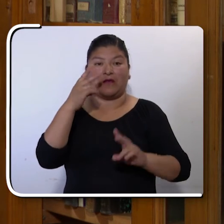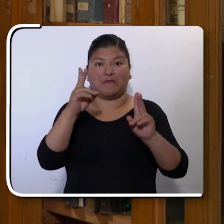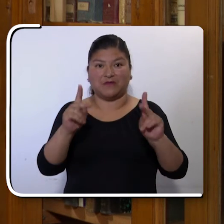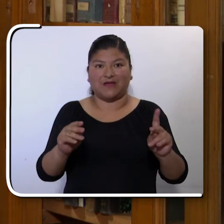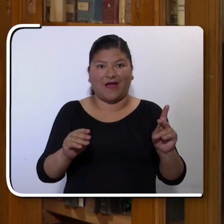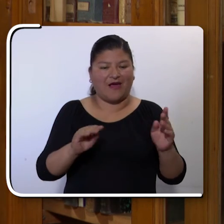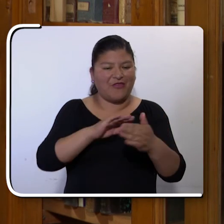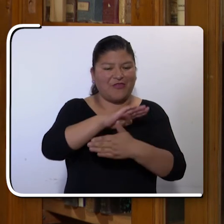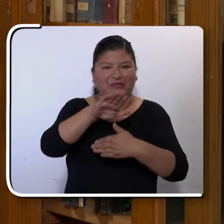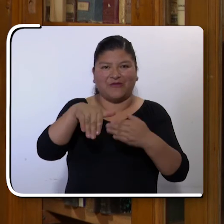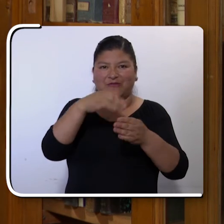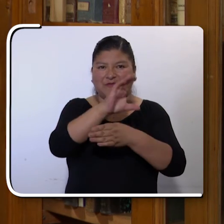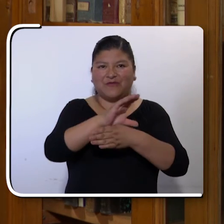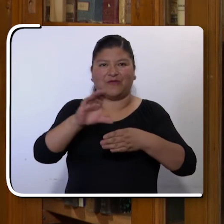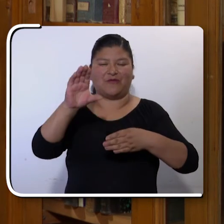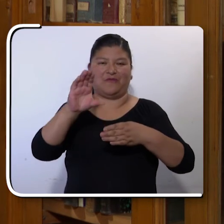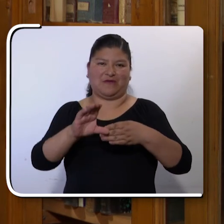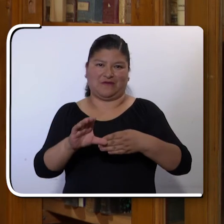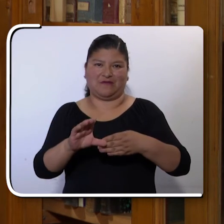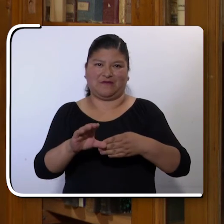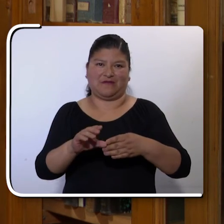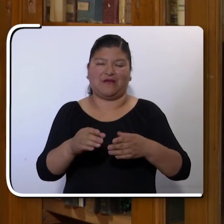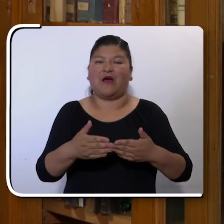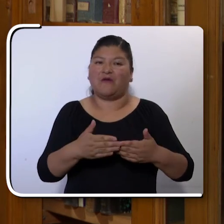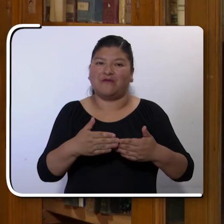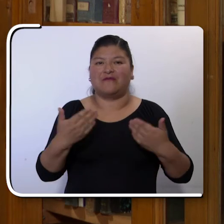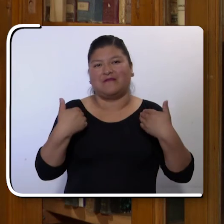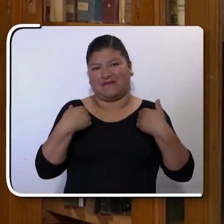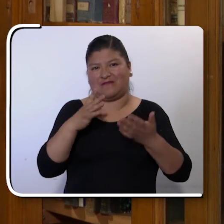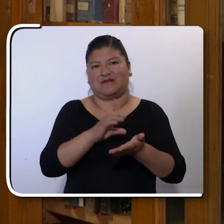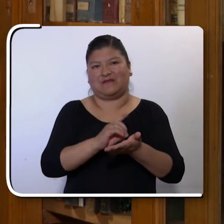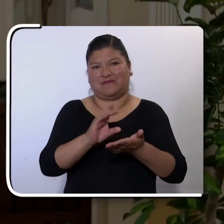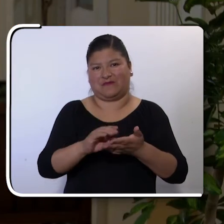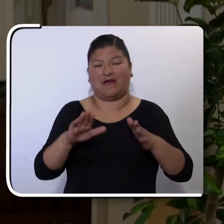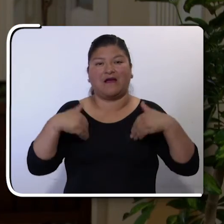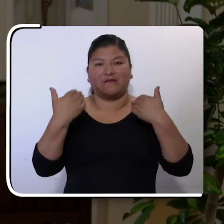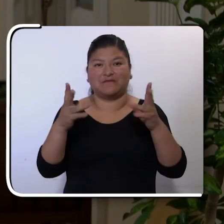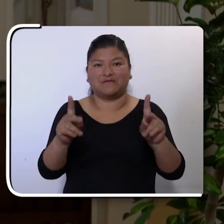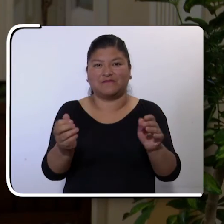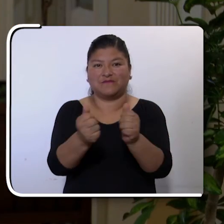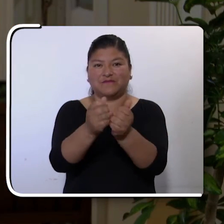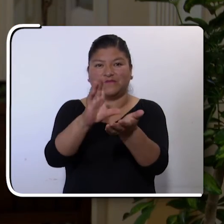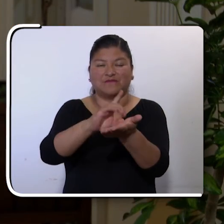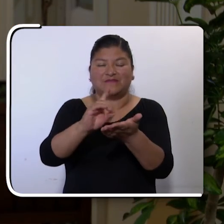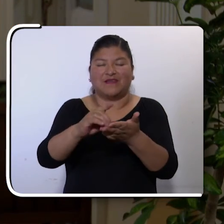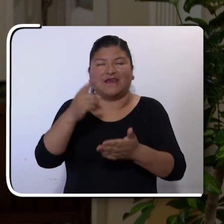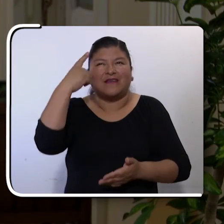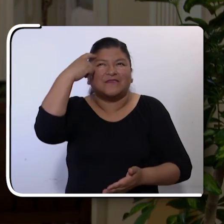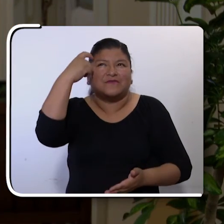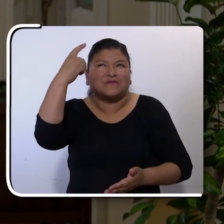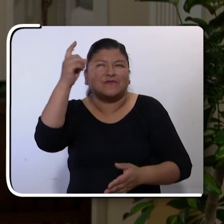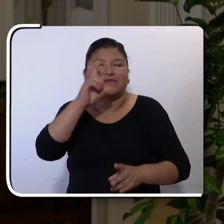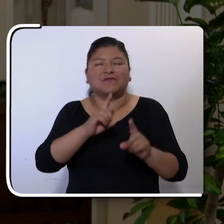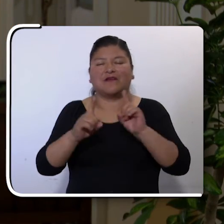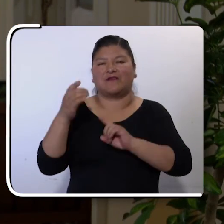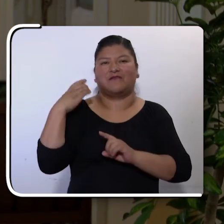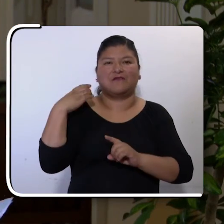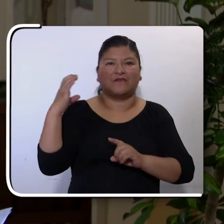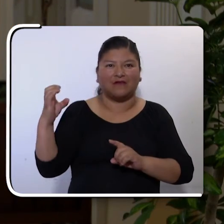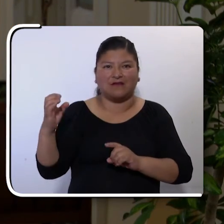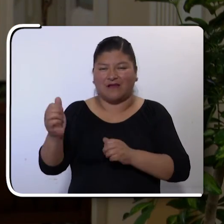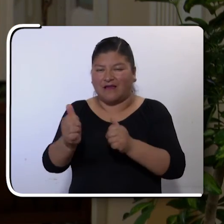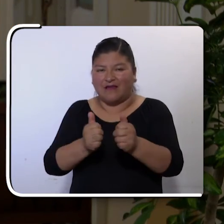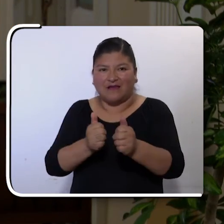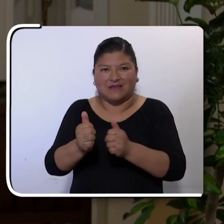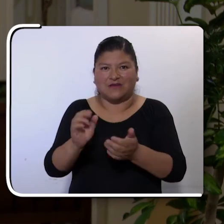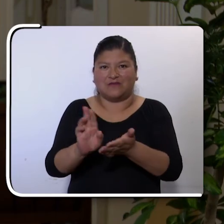personas en su dimensión completa, aún siendo personas con discapacidad. Hay personas con discapacidad que sueñan con alguna licenciatura,